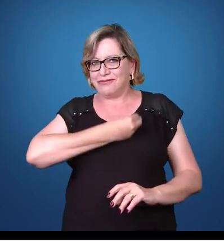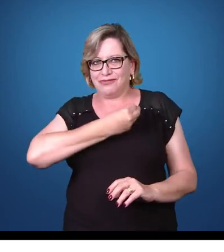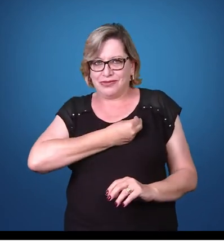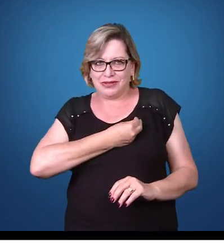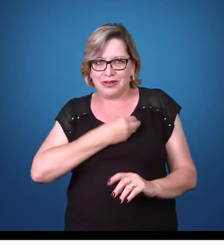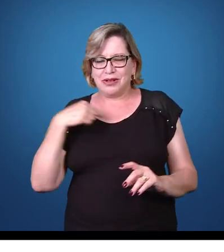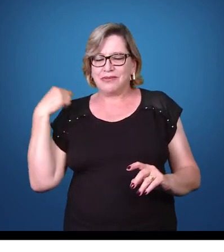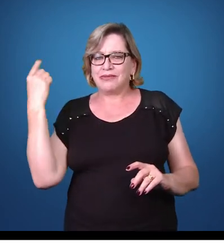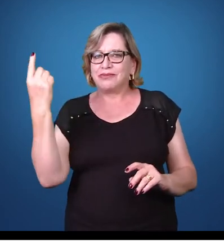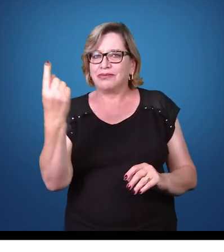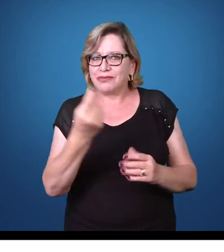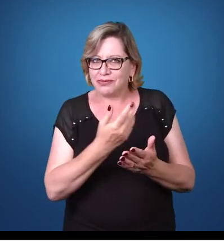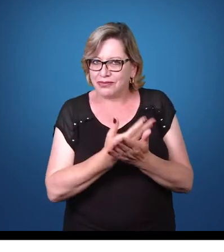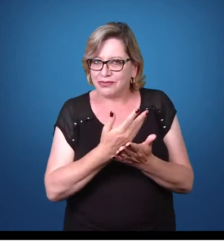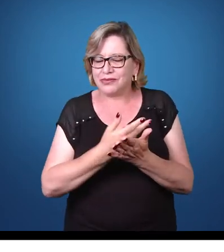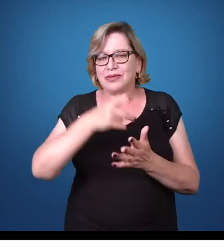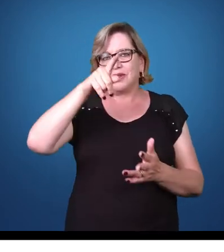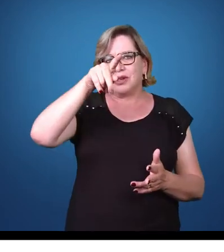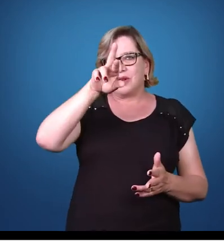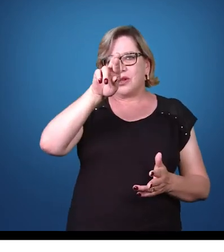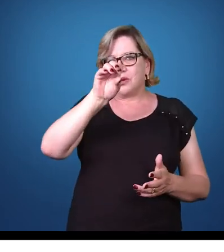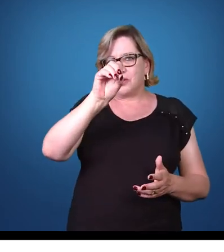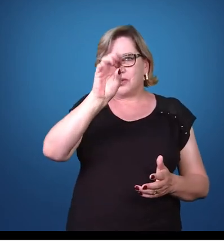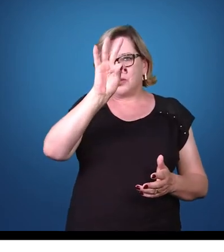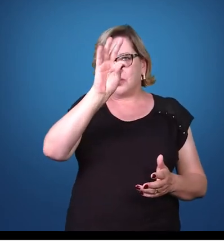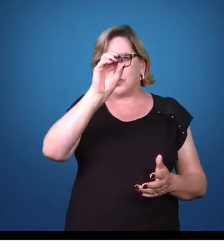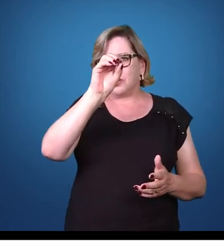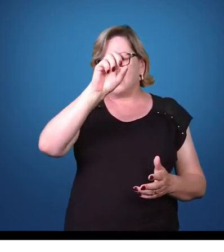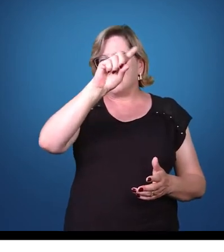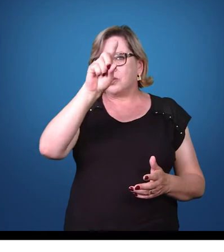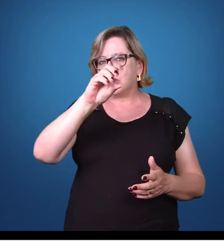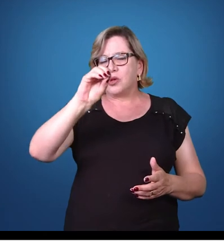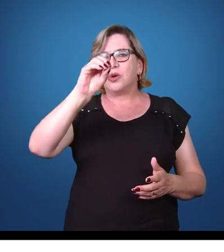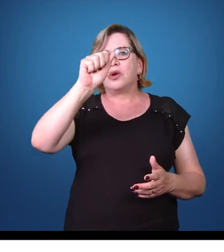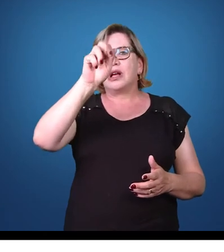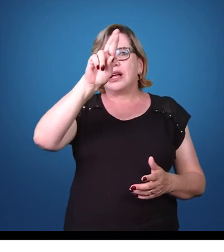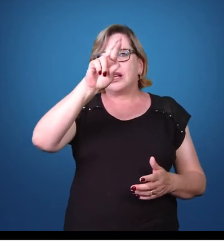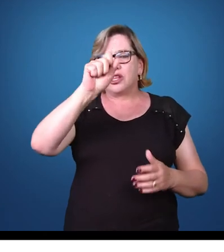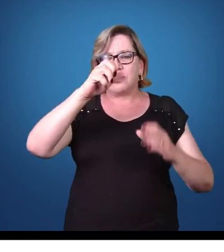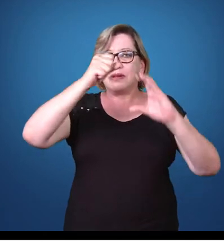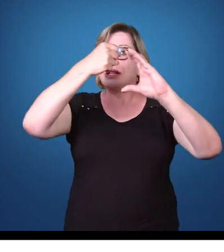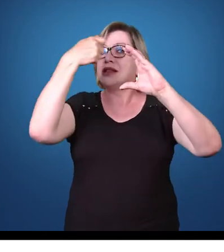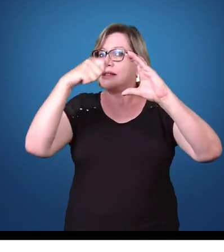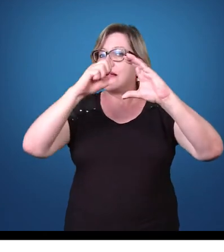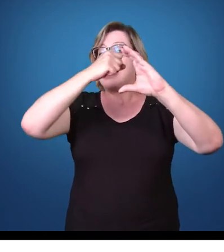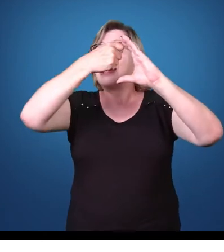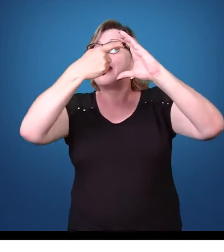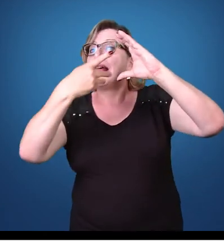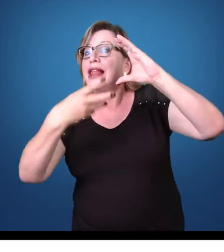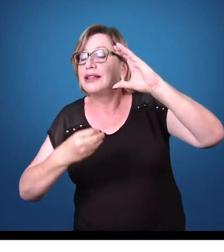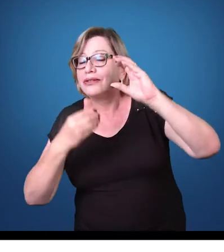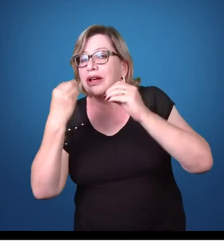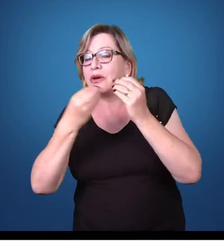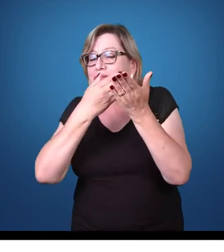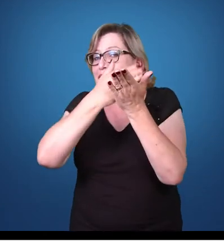podermos estudar esses protozoários, a gente tem que tentar classificar, classificar esses organismos.